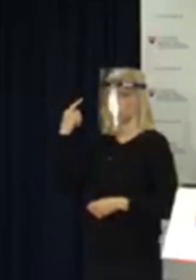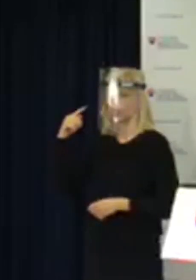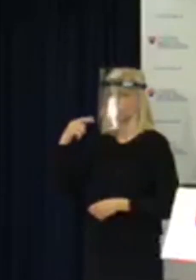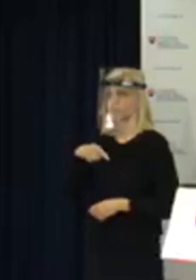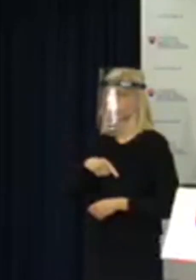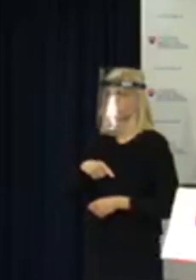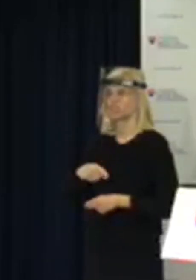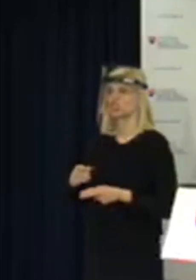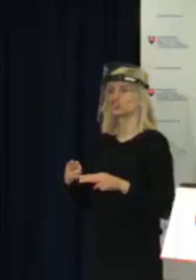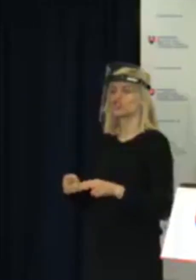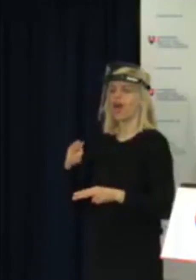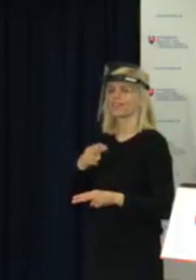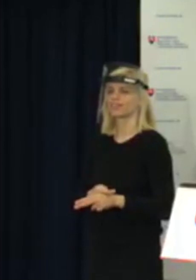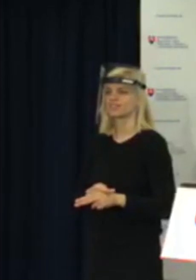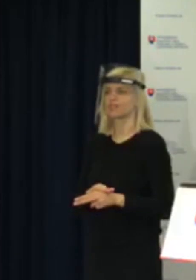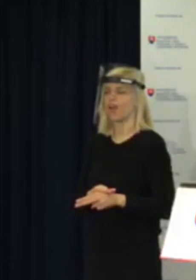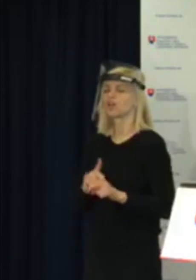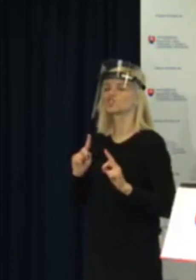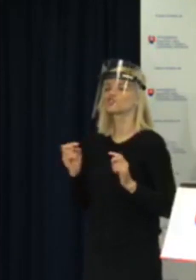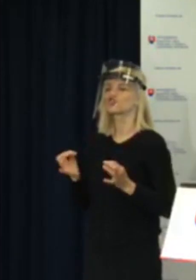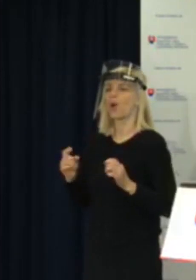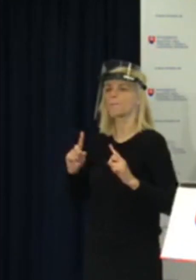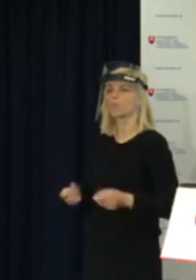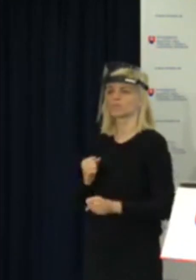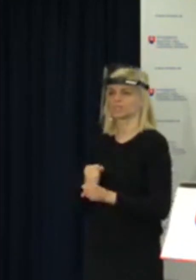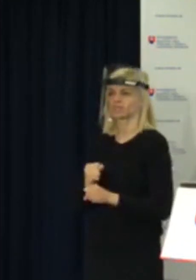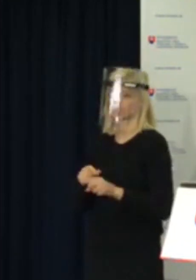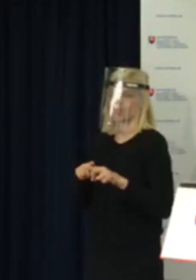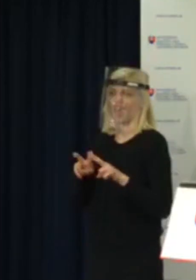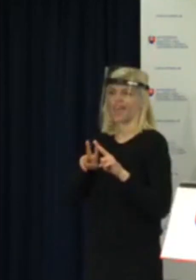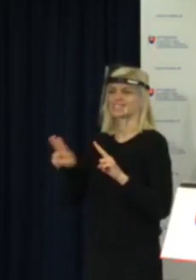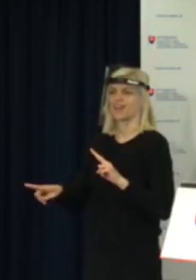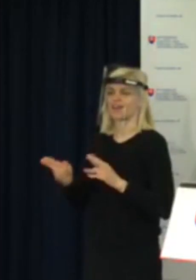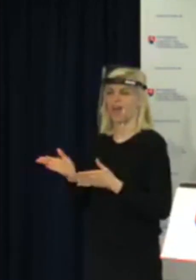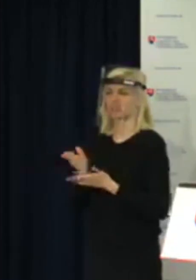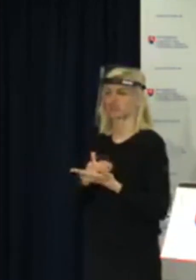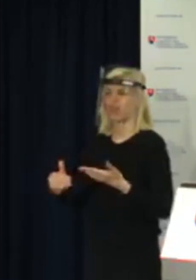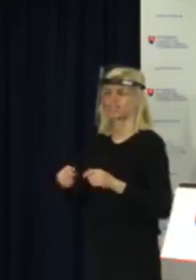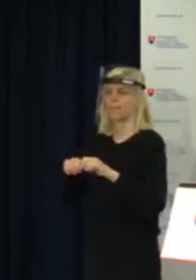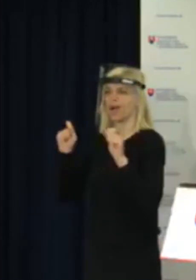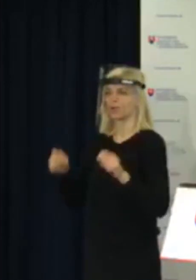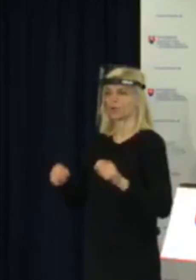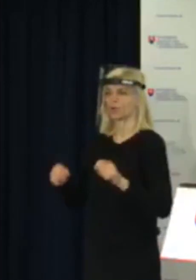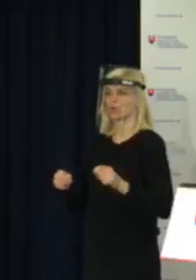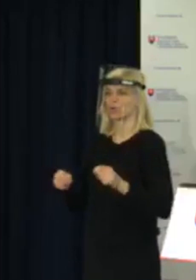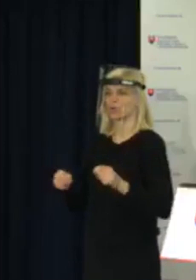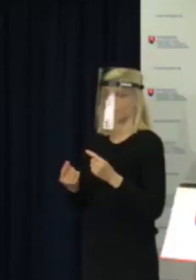štátniciam musí alebo chce vykonať externú časť maturitnej skúšky z cudzieho jazyka.